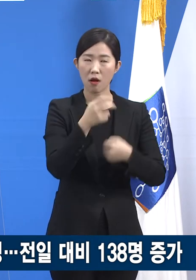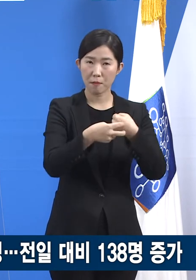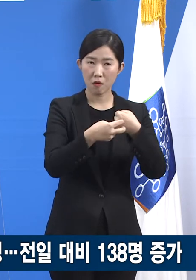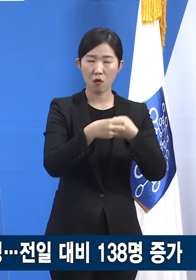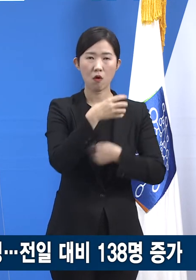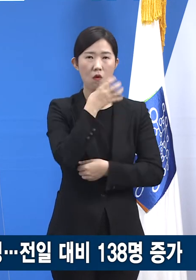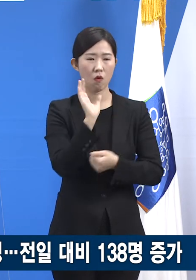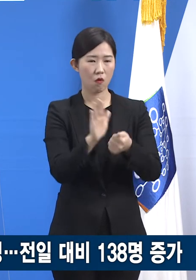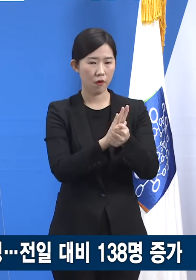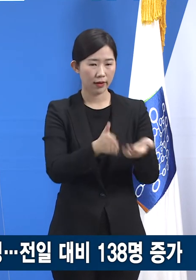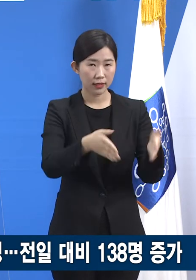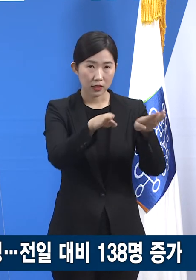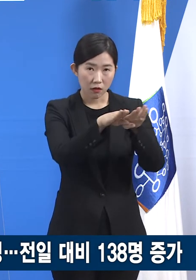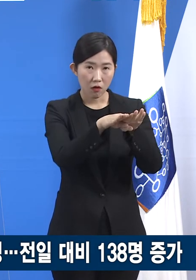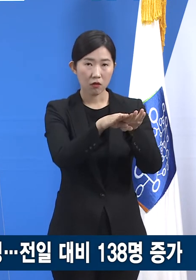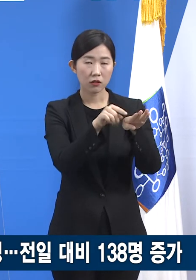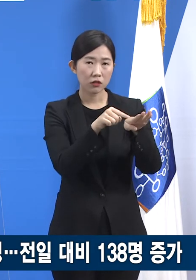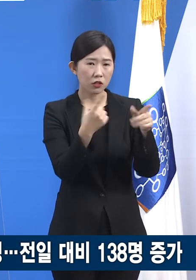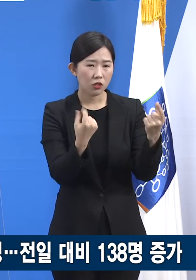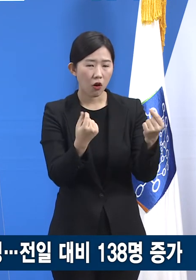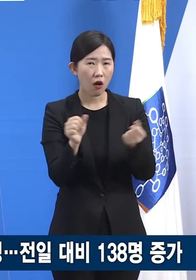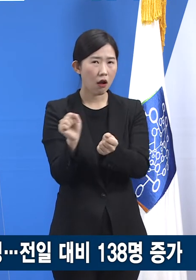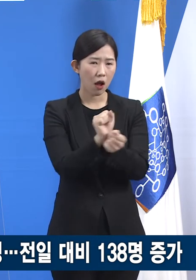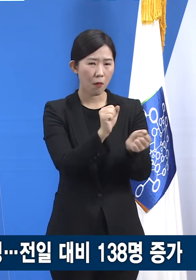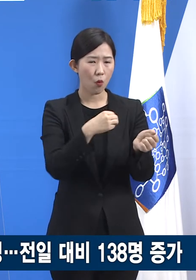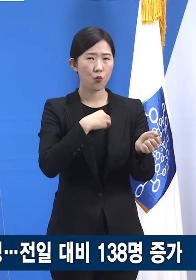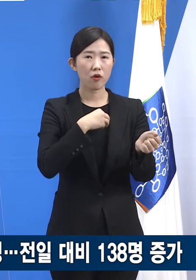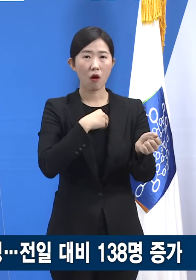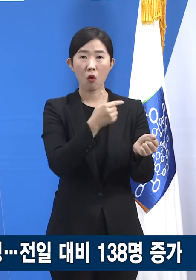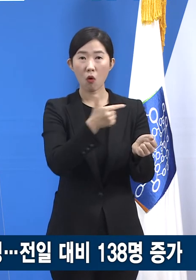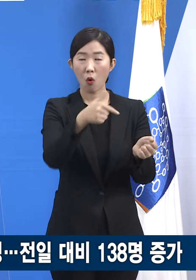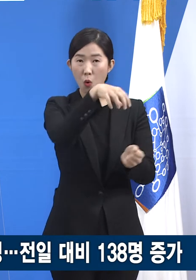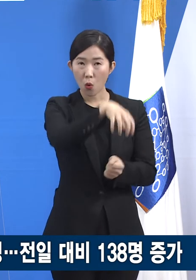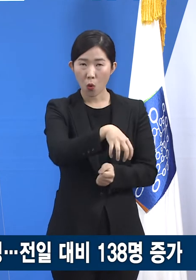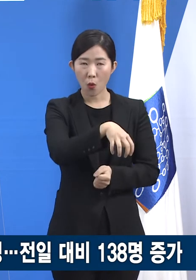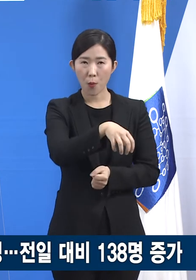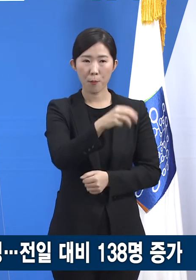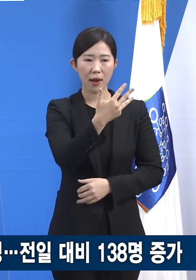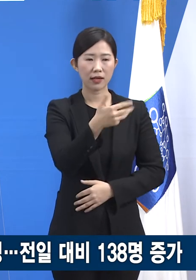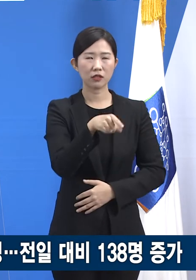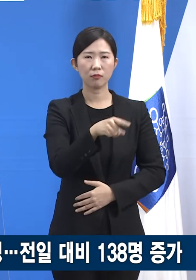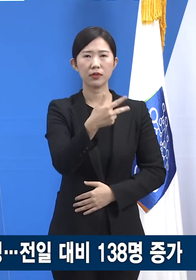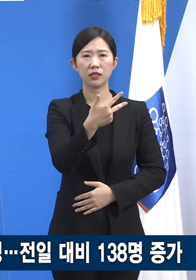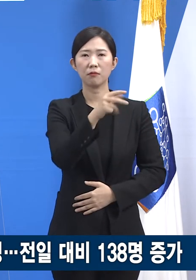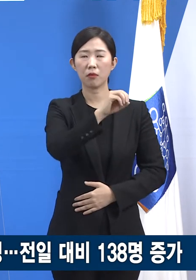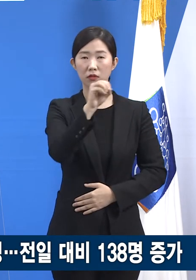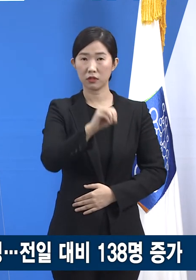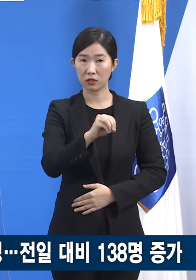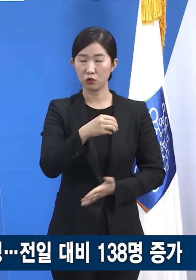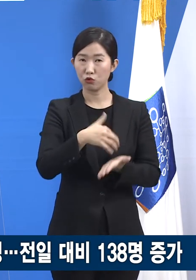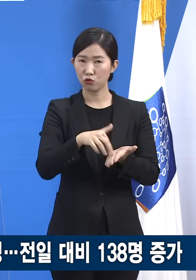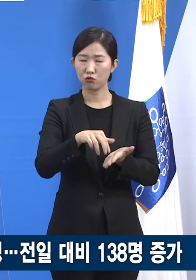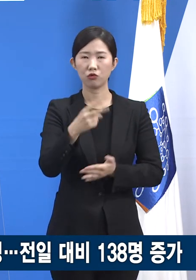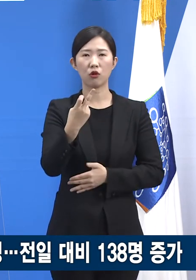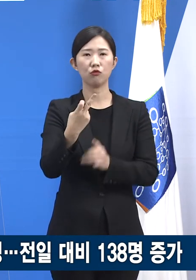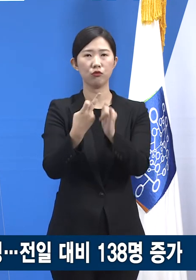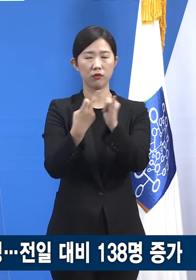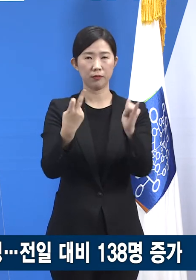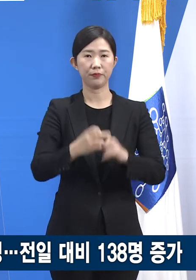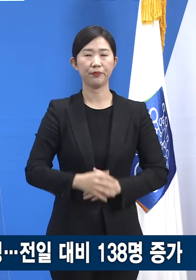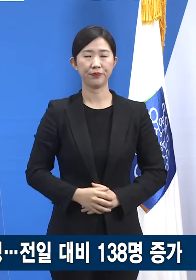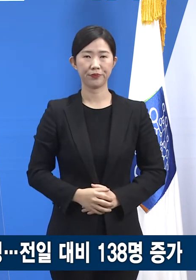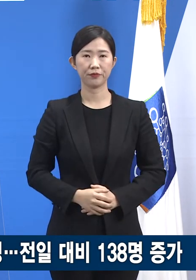등 감염 취약시설 관련 확진자는 8.7%인 12명입니다. 도내 주요 확진